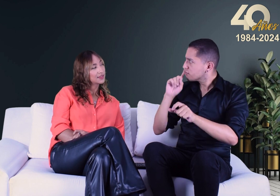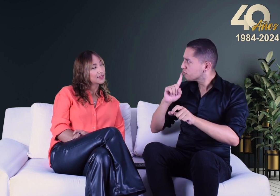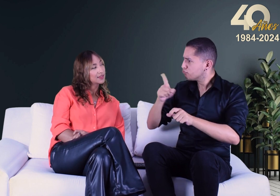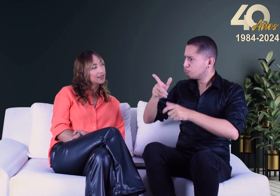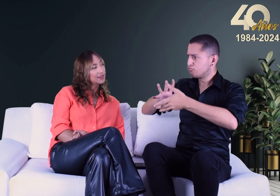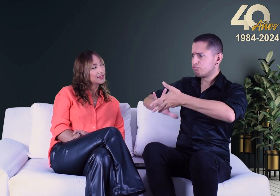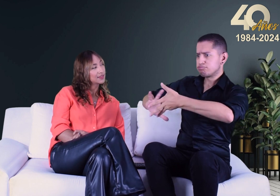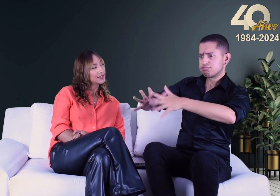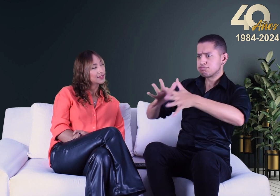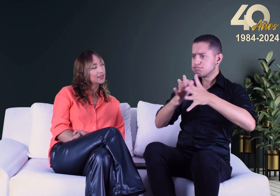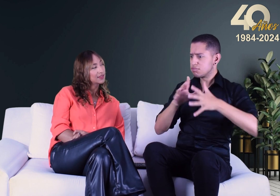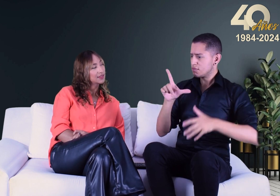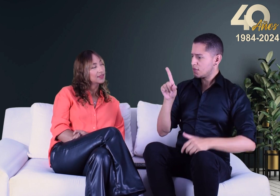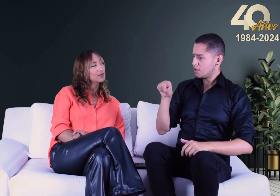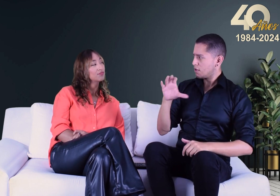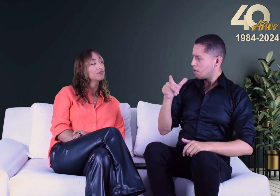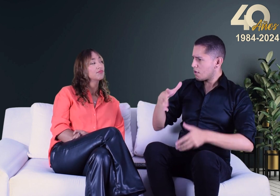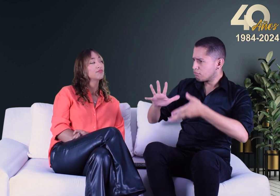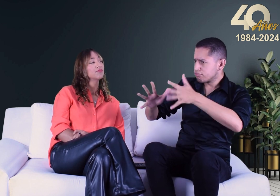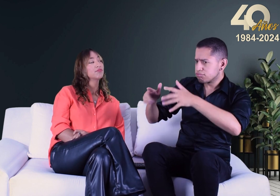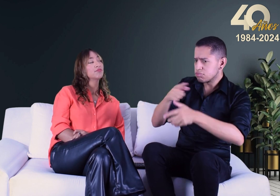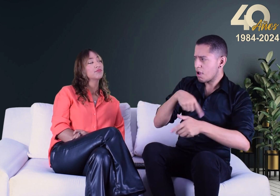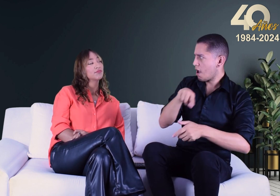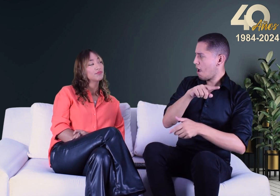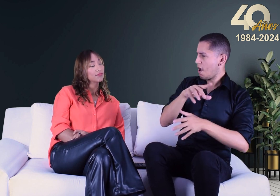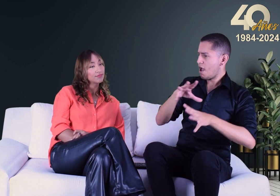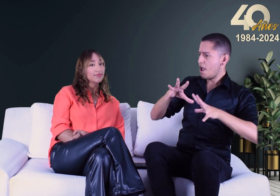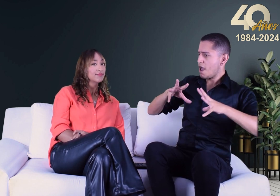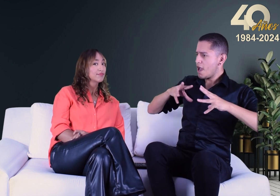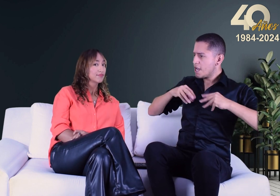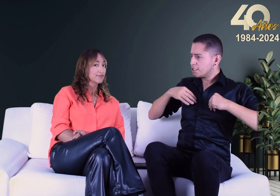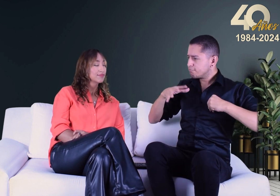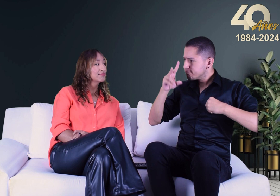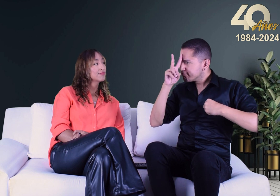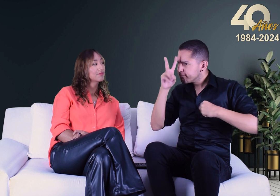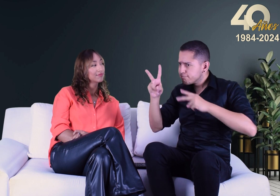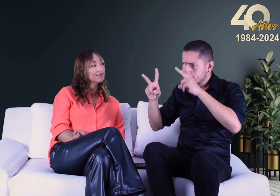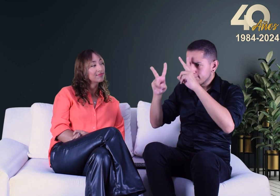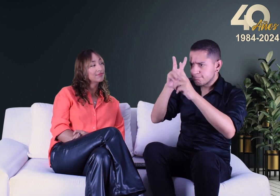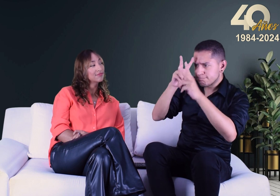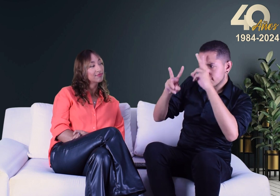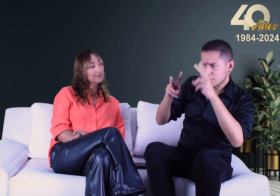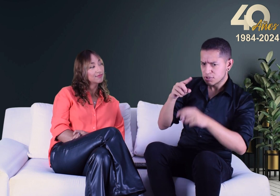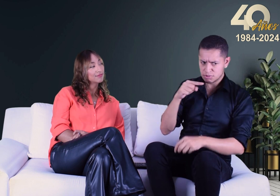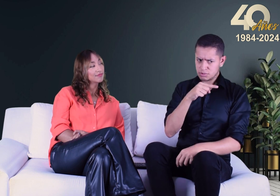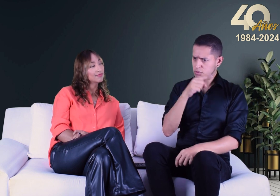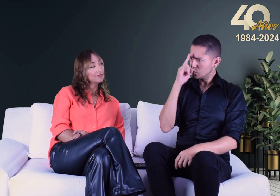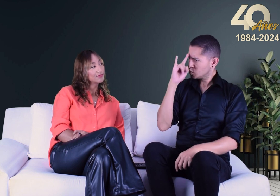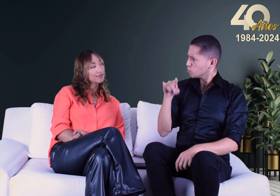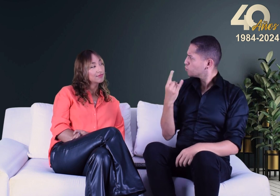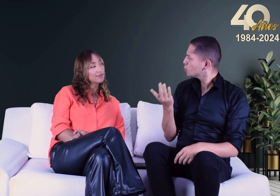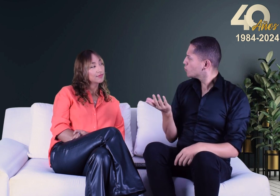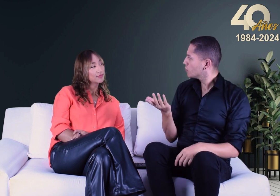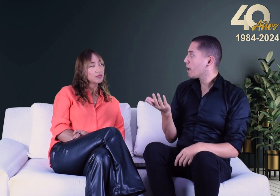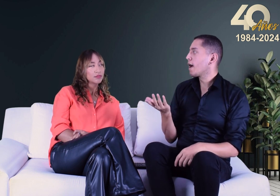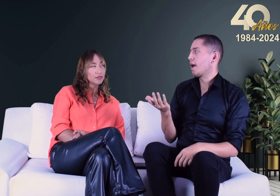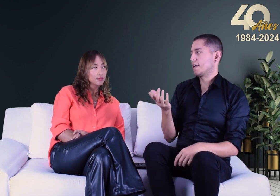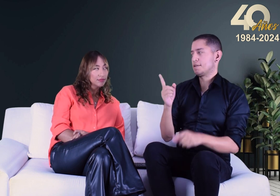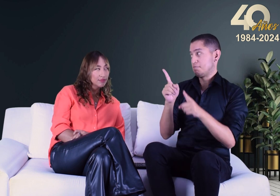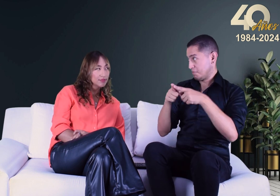acercando a los oyentes a la comunidad sorda y a la lengua de señas colombiana, logrando reconocimiento. ¿Y esto